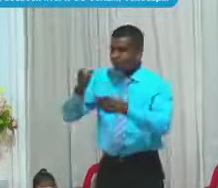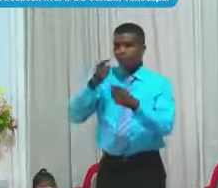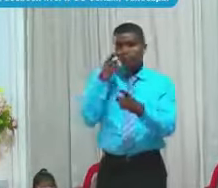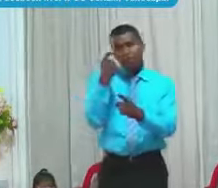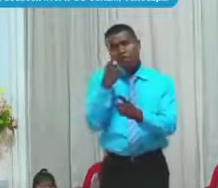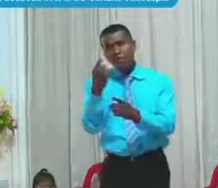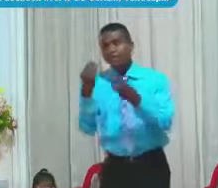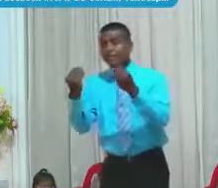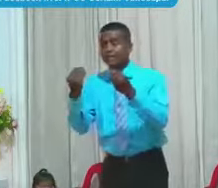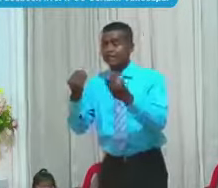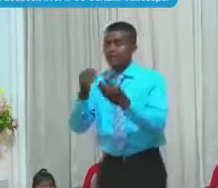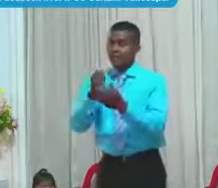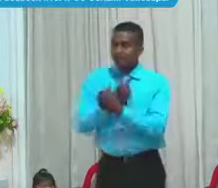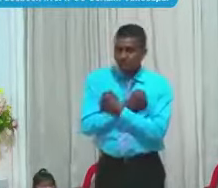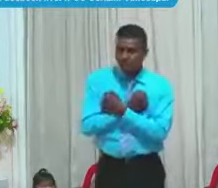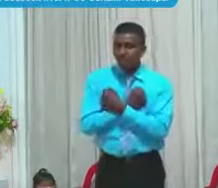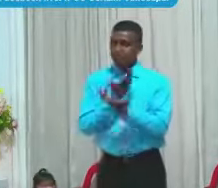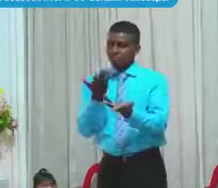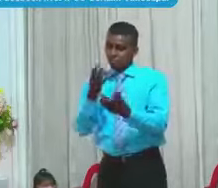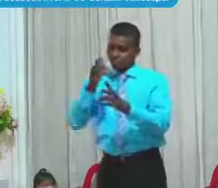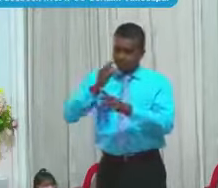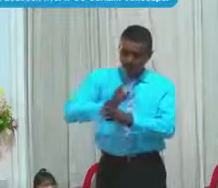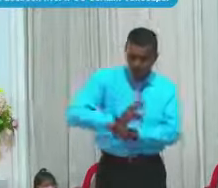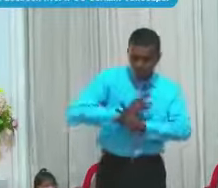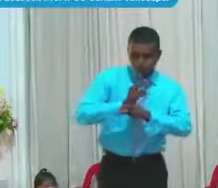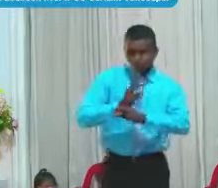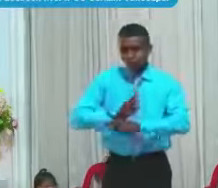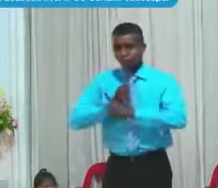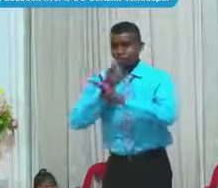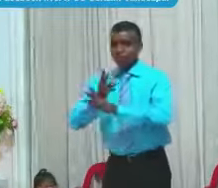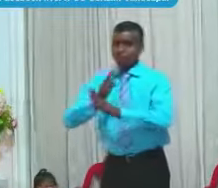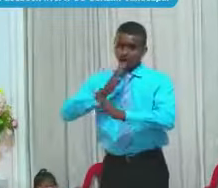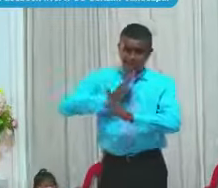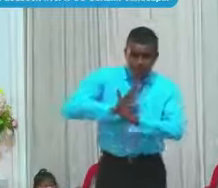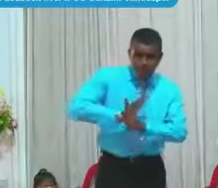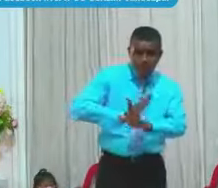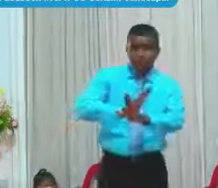compendecirlo Para protegerlo Y el hombre Le huye A Dios